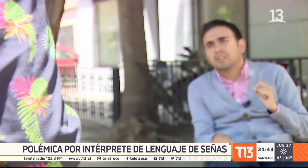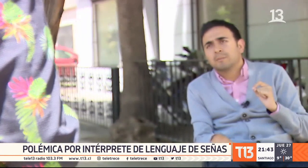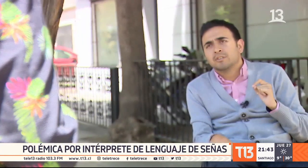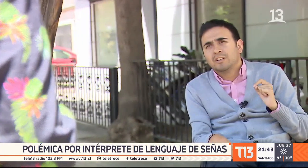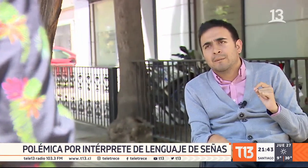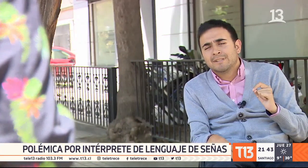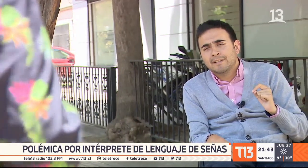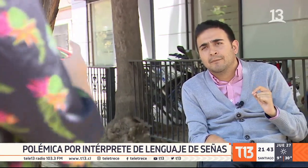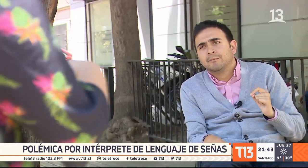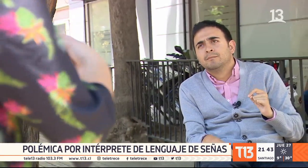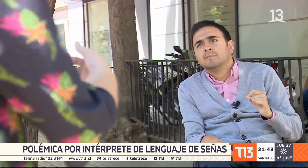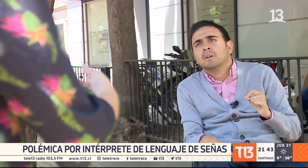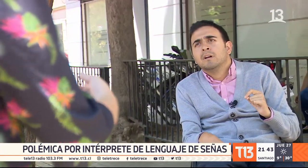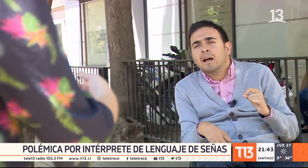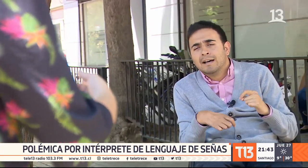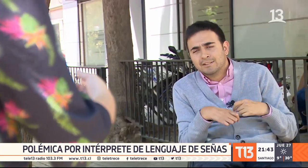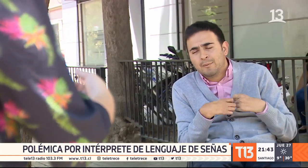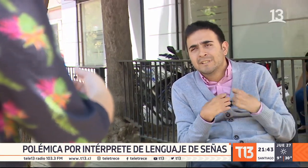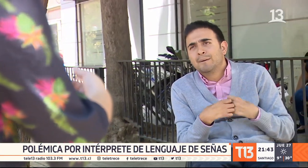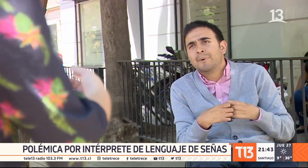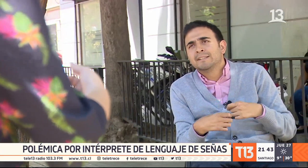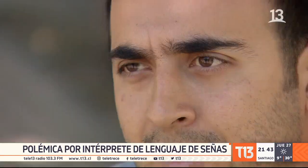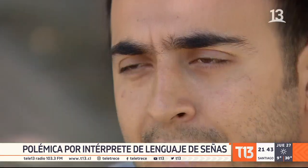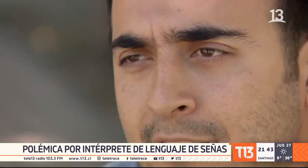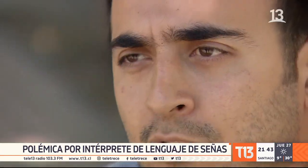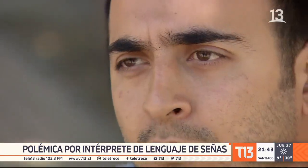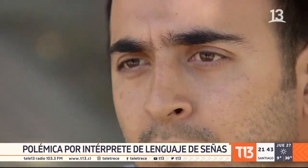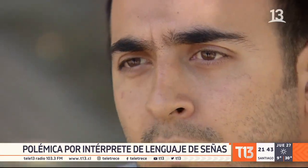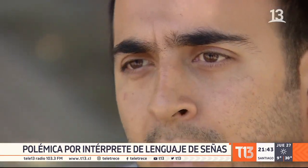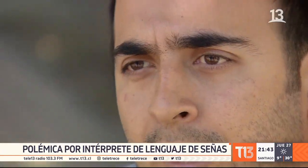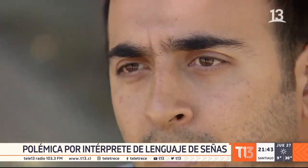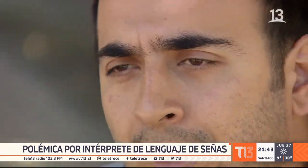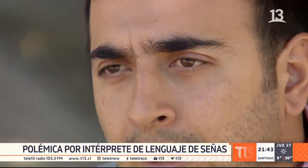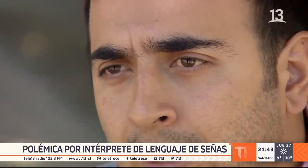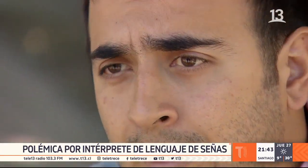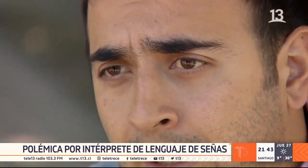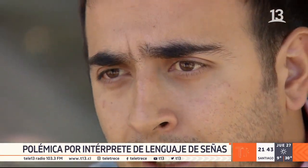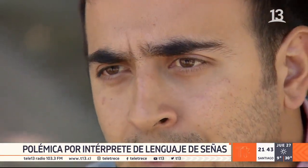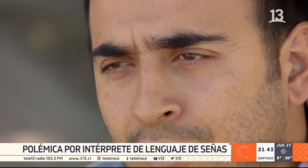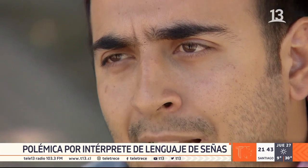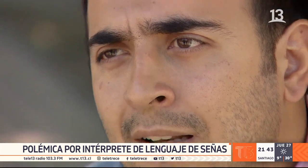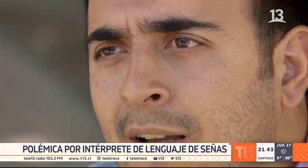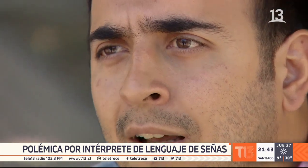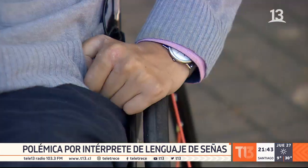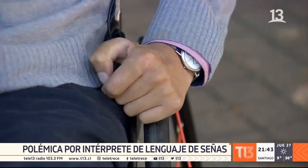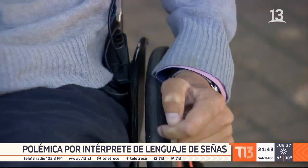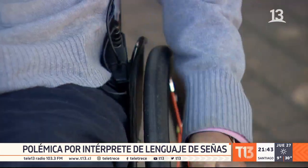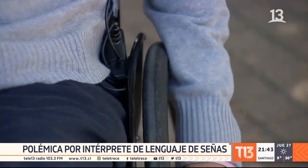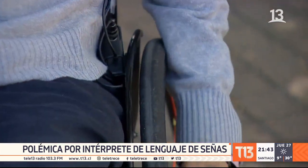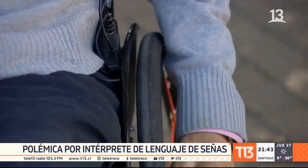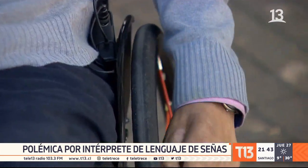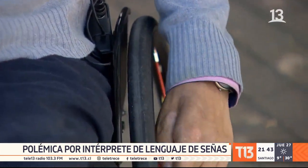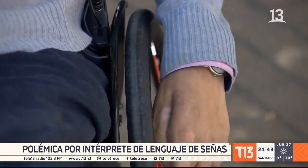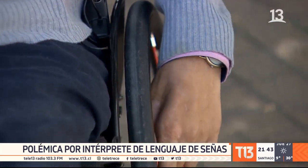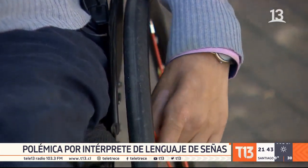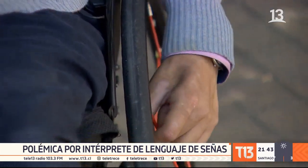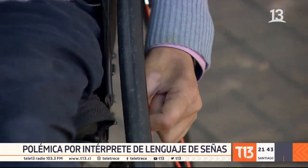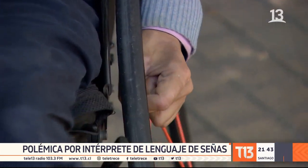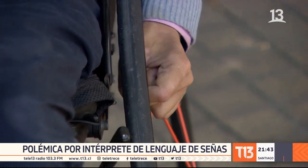Uguazú, dedicada a asesorar a empresas en temas de inclusión laboral para personas en situación de discapacidad. Fueron también quienes denunciaron lo que